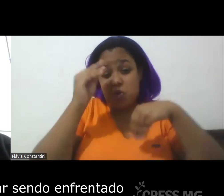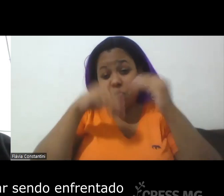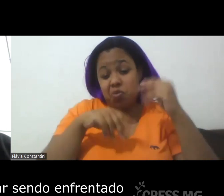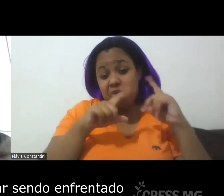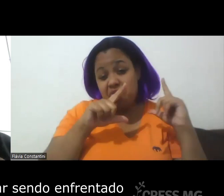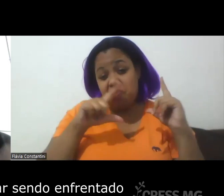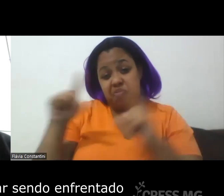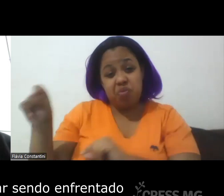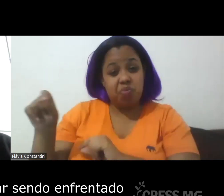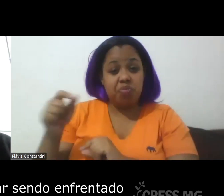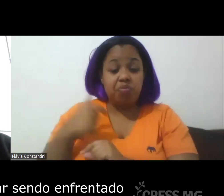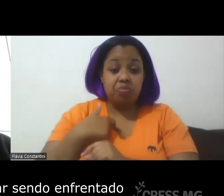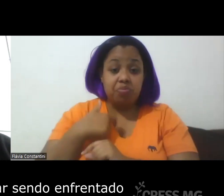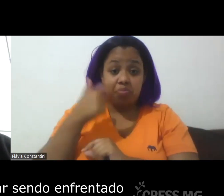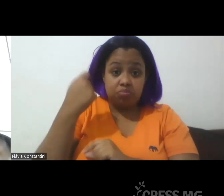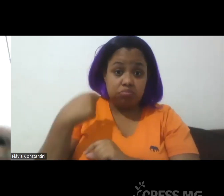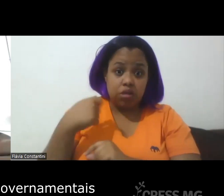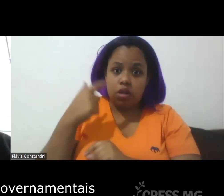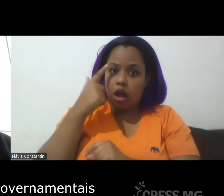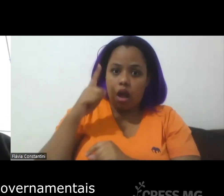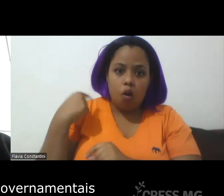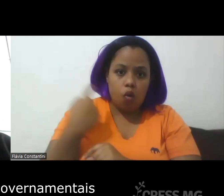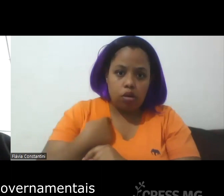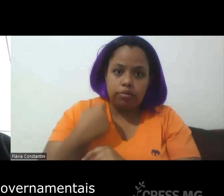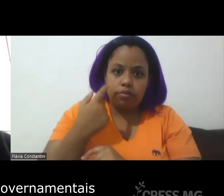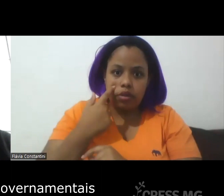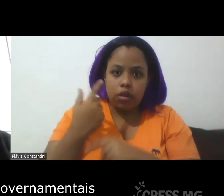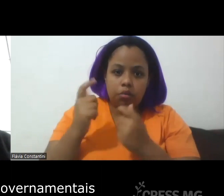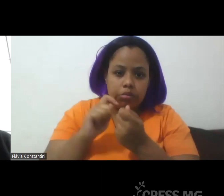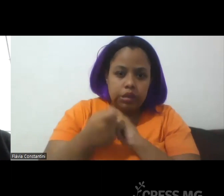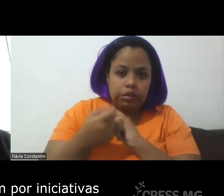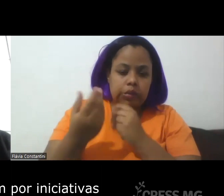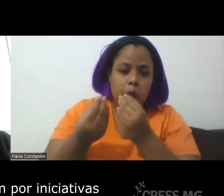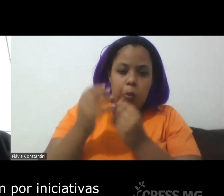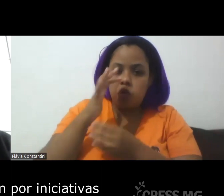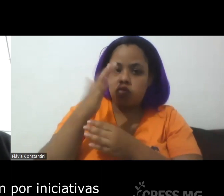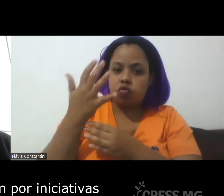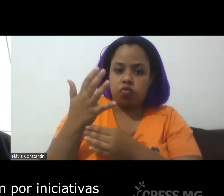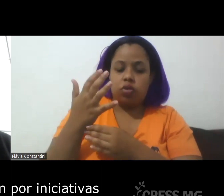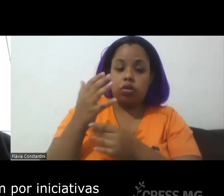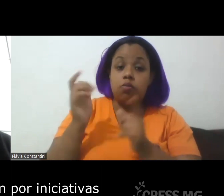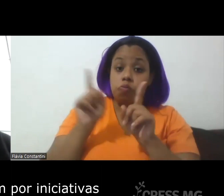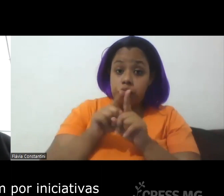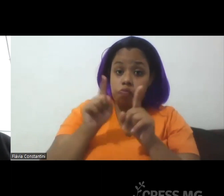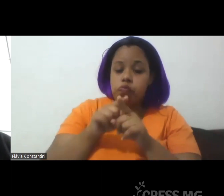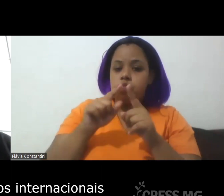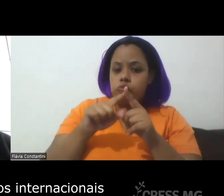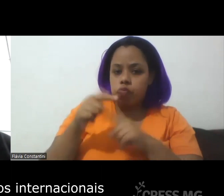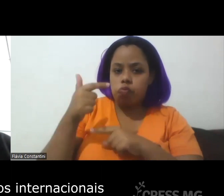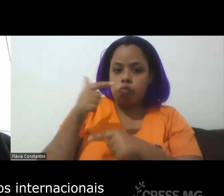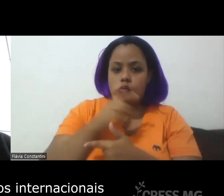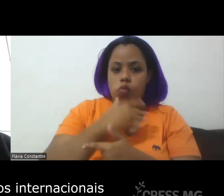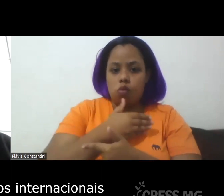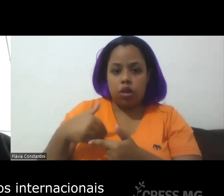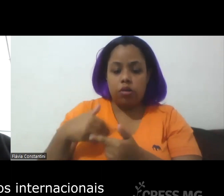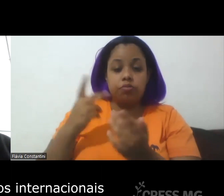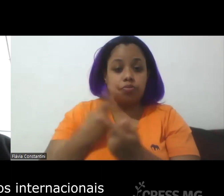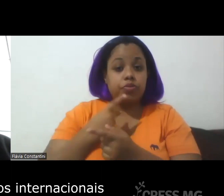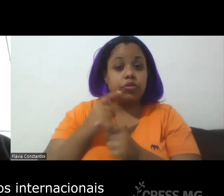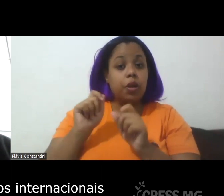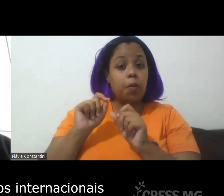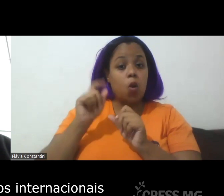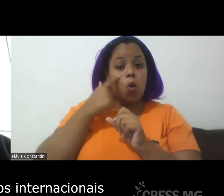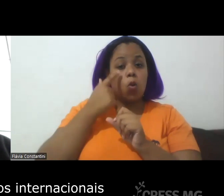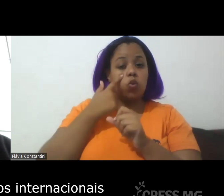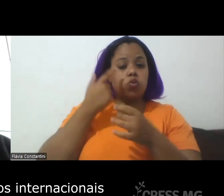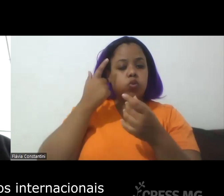precisa e está sendo enfrentado por ações governamentais, mas também por iniciativas de organismos